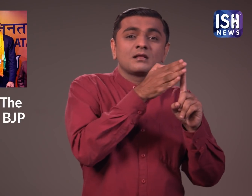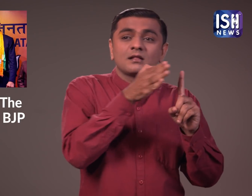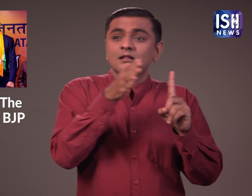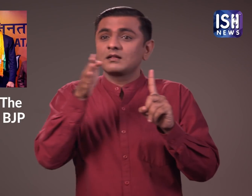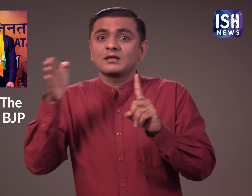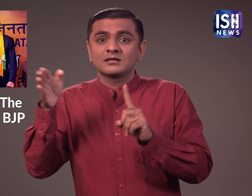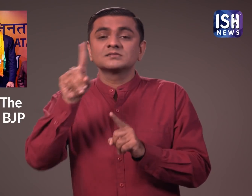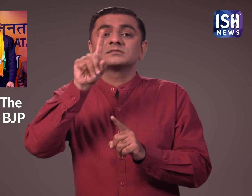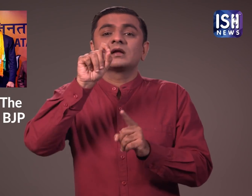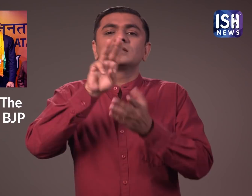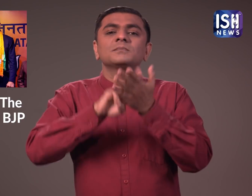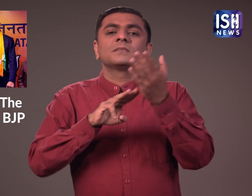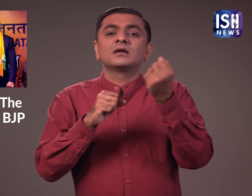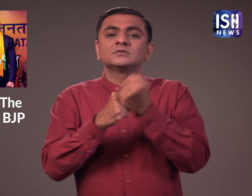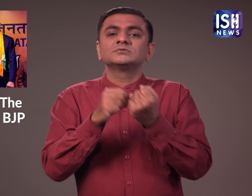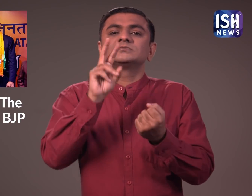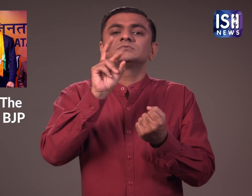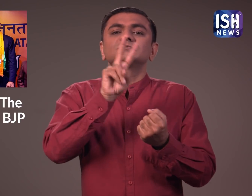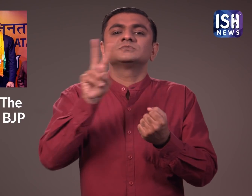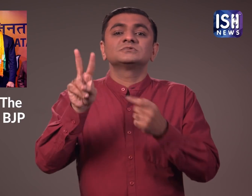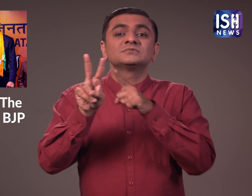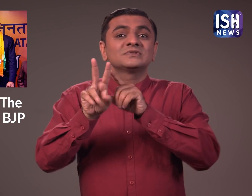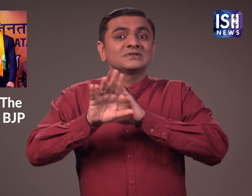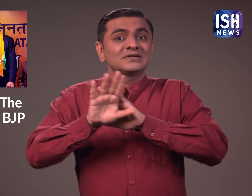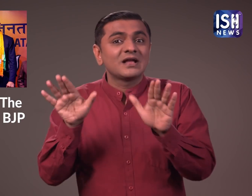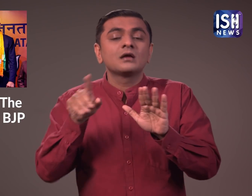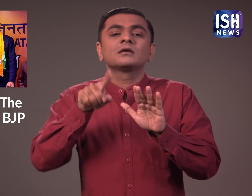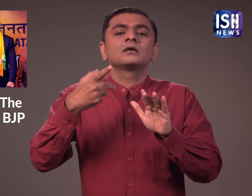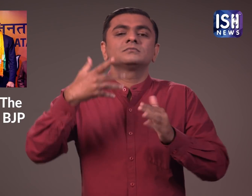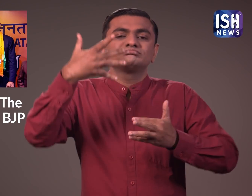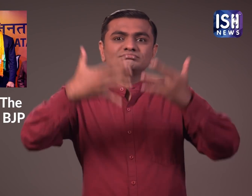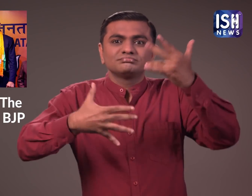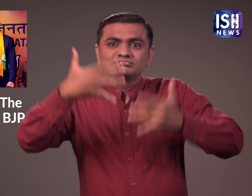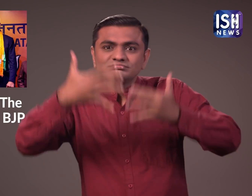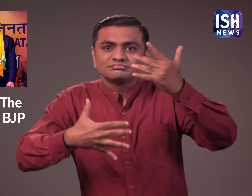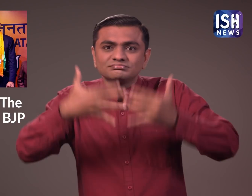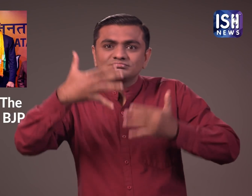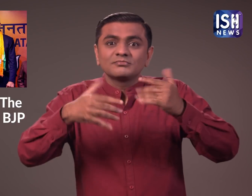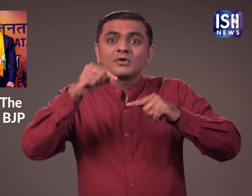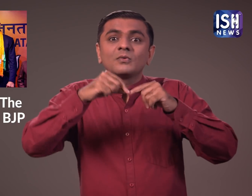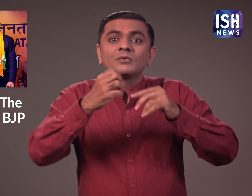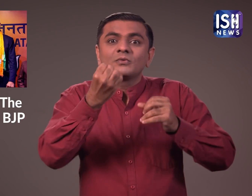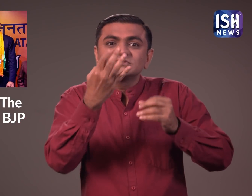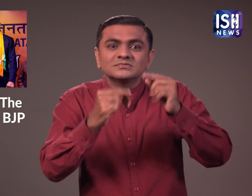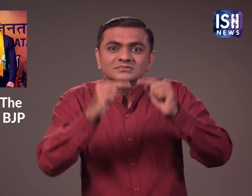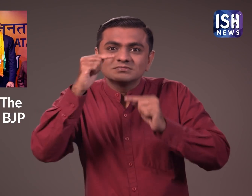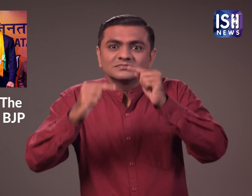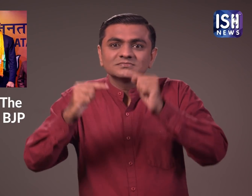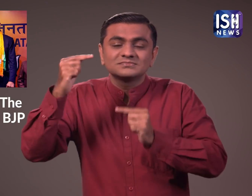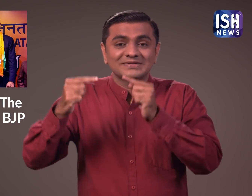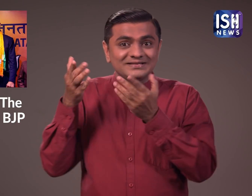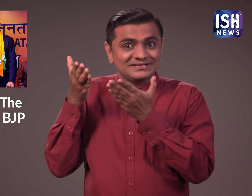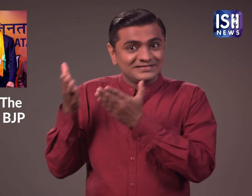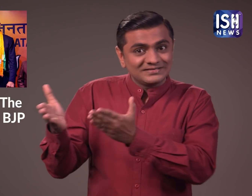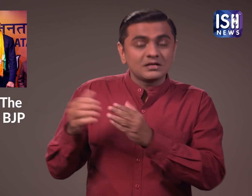मतों की गिंती 10 मार्च को होगी।